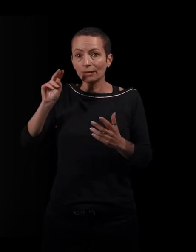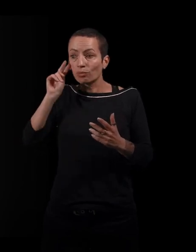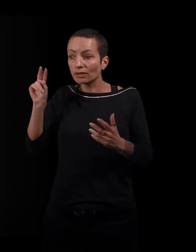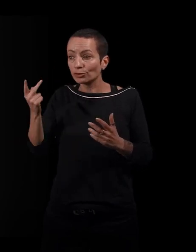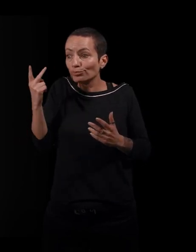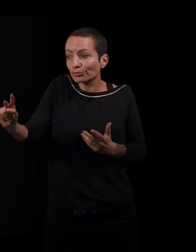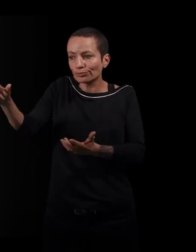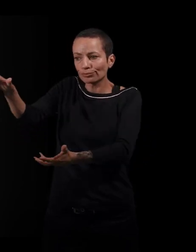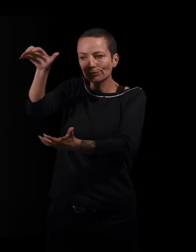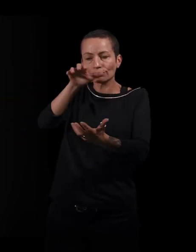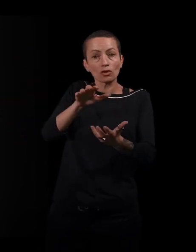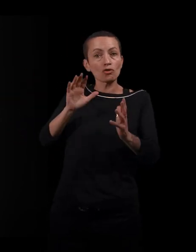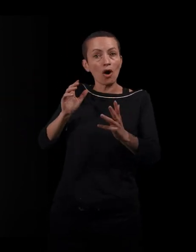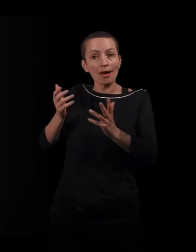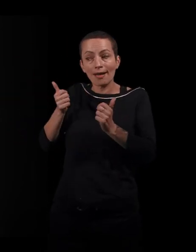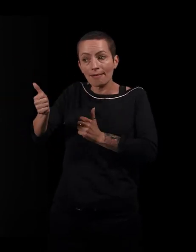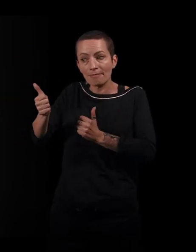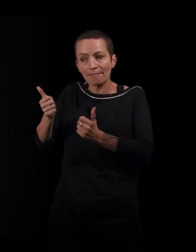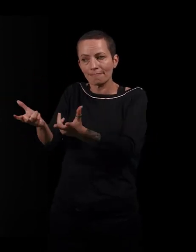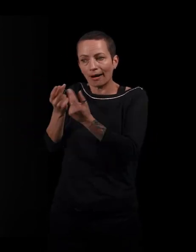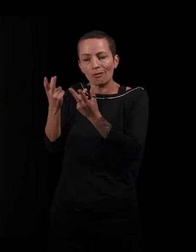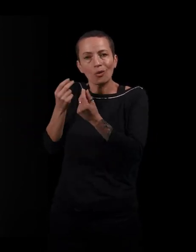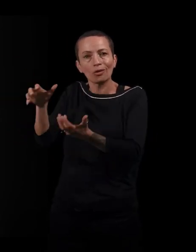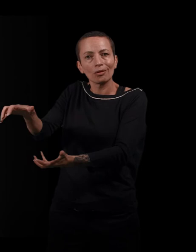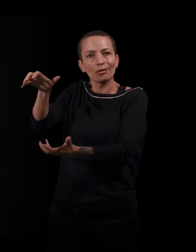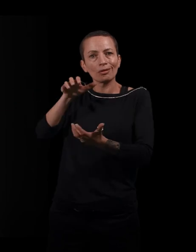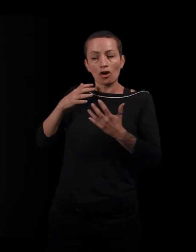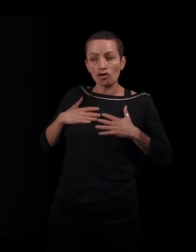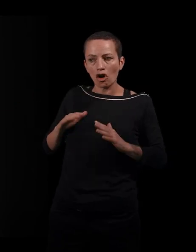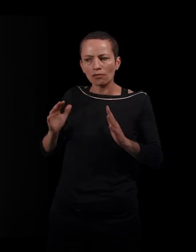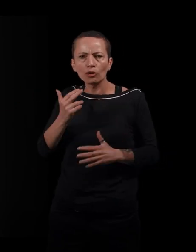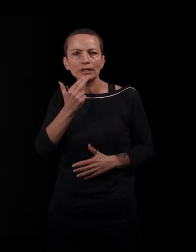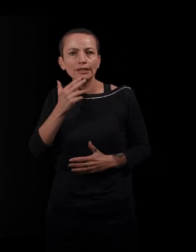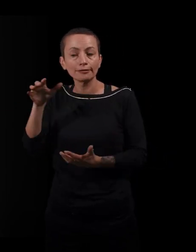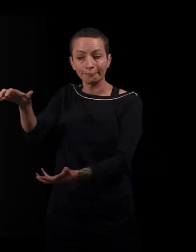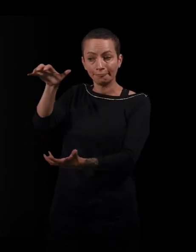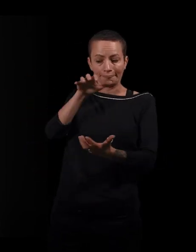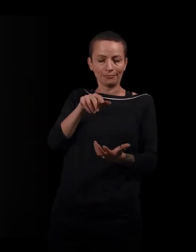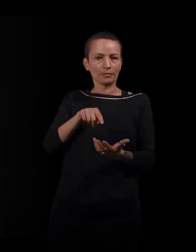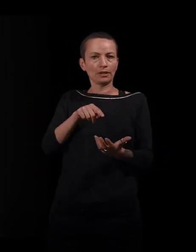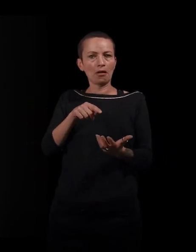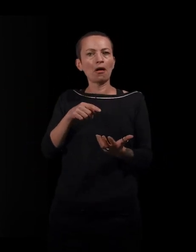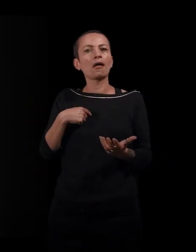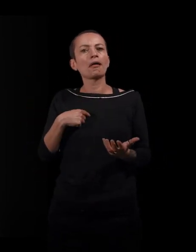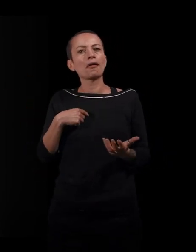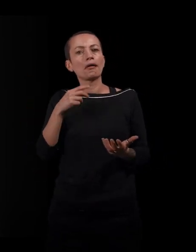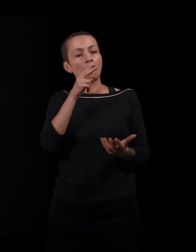parlent et dont elles utilisent leur corps, c'est aussi jeter un regard différent sur les hommes. J'ai envie de dire qu'il y aurait